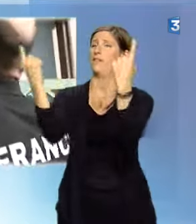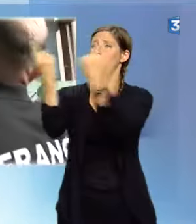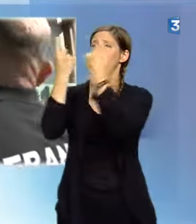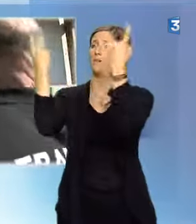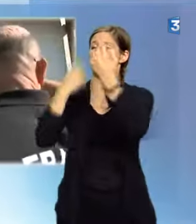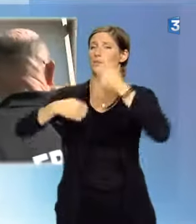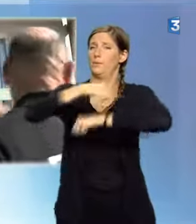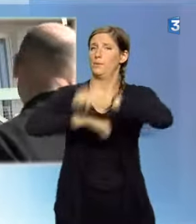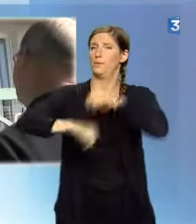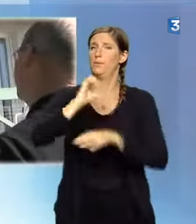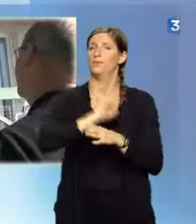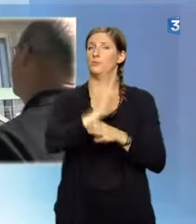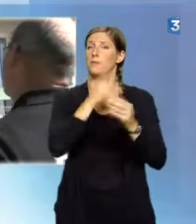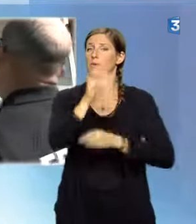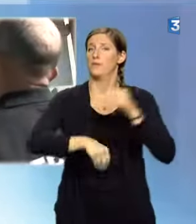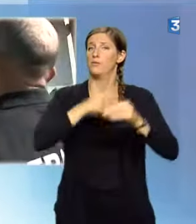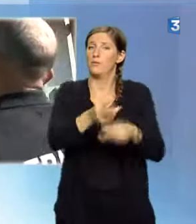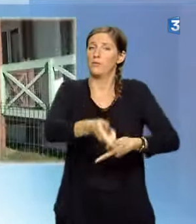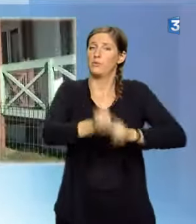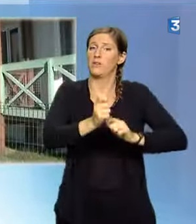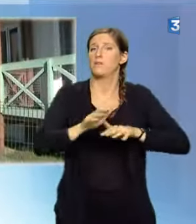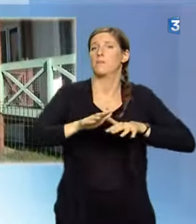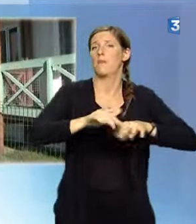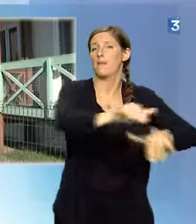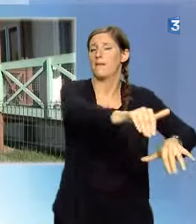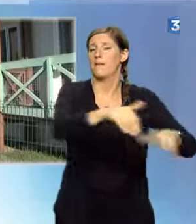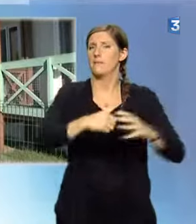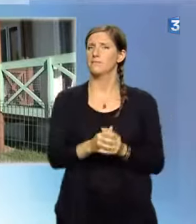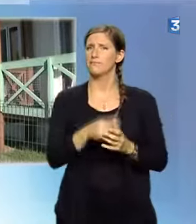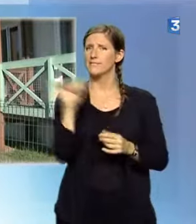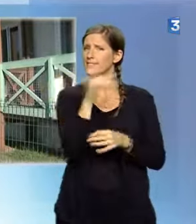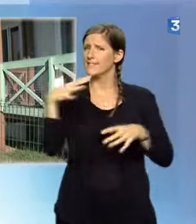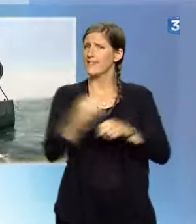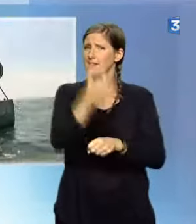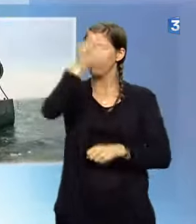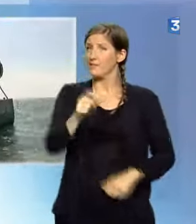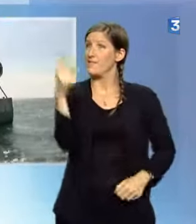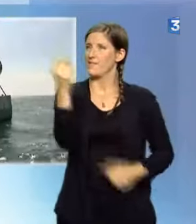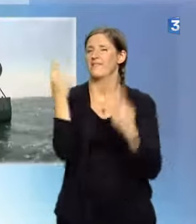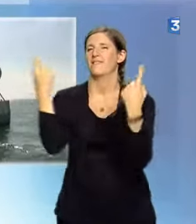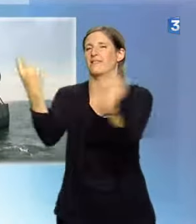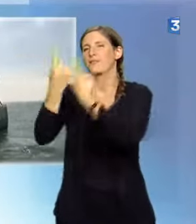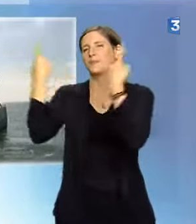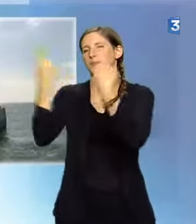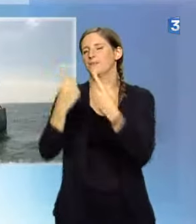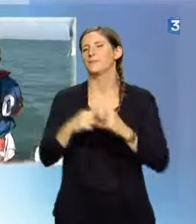Le championnat du monde de pêche en mer se déroulait cette année à La Rochelle, et c'est un Rochelet qui est champion du monde.